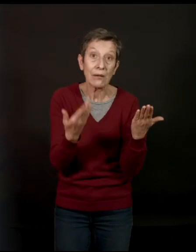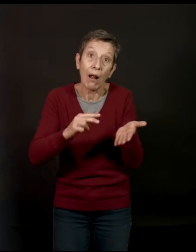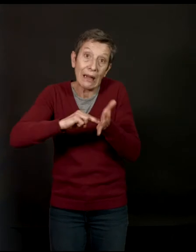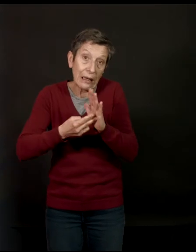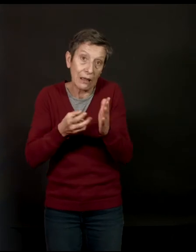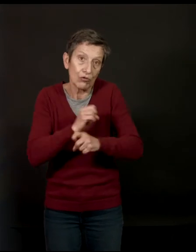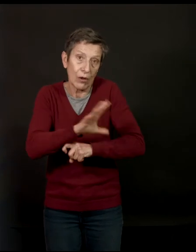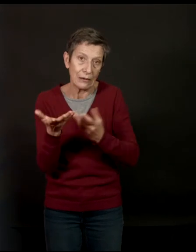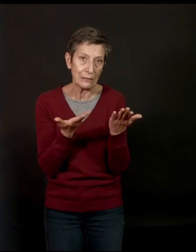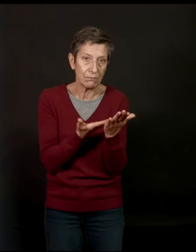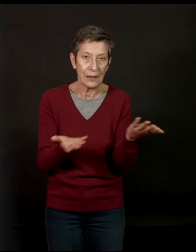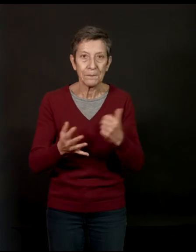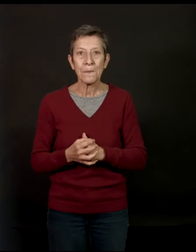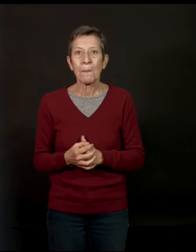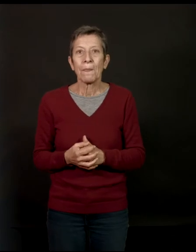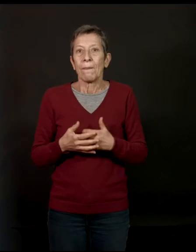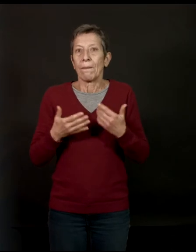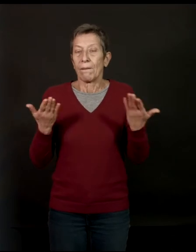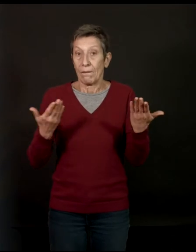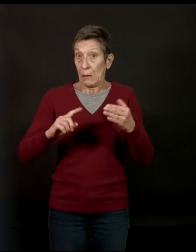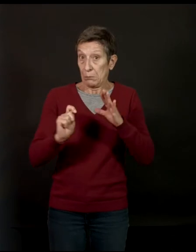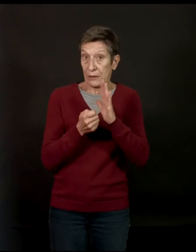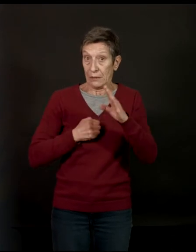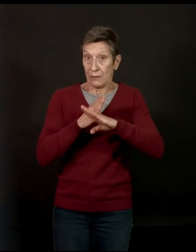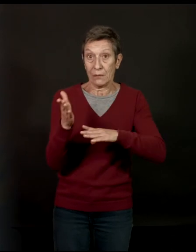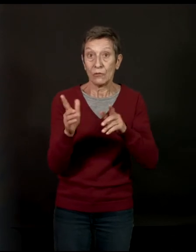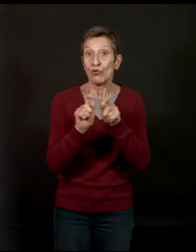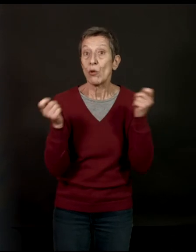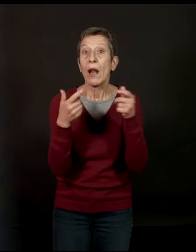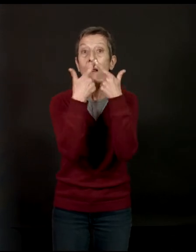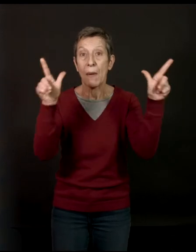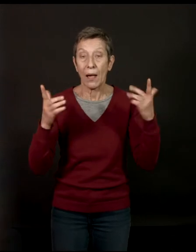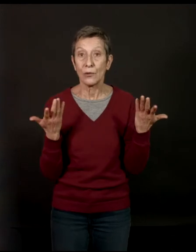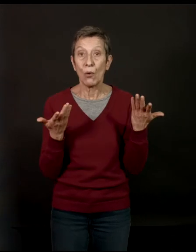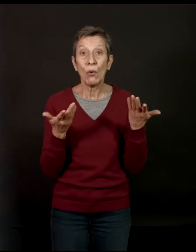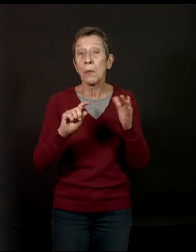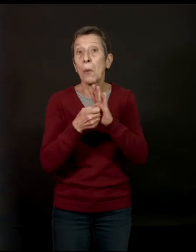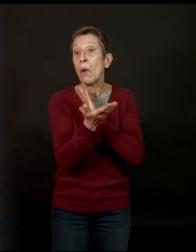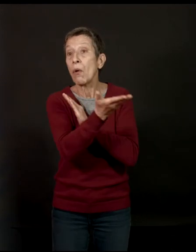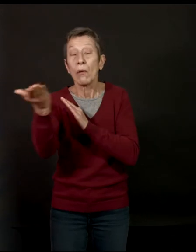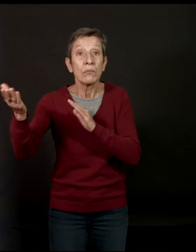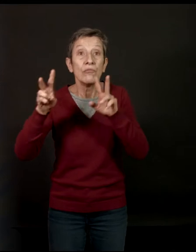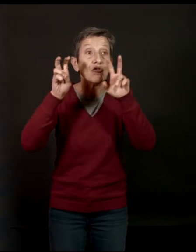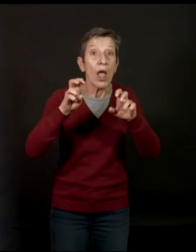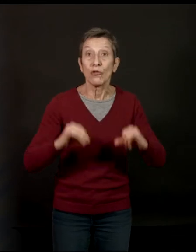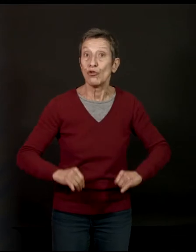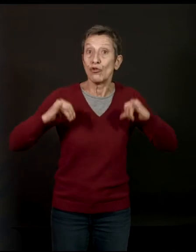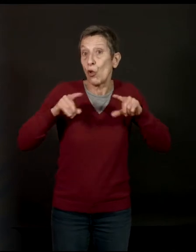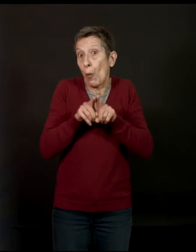Et en fait, c'est vrai que quand je suis rentrée à Libération, à un moment, ont cherché des jeunes gens, comme moi, à l'époque, en disant, voilà, est-ce que vous voulez